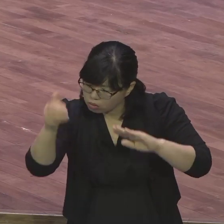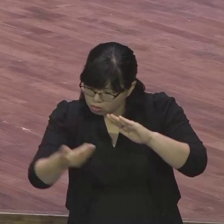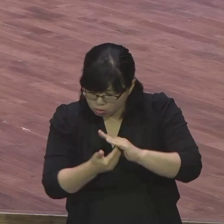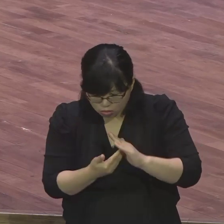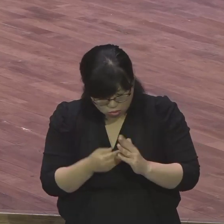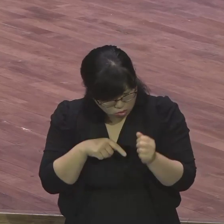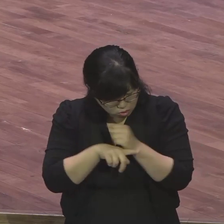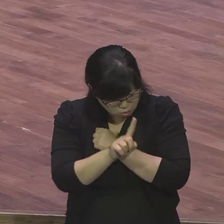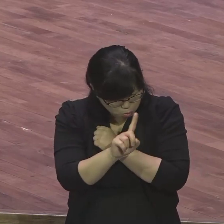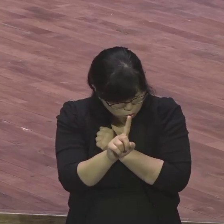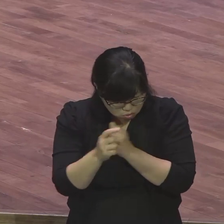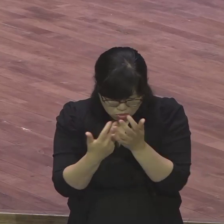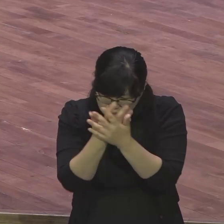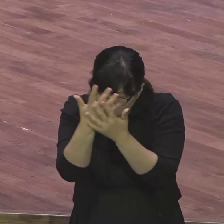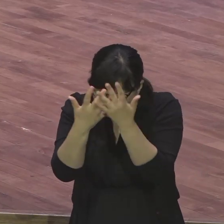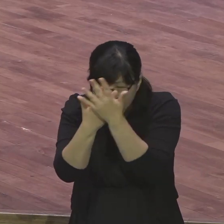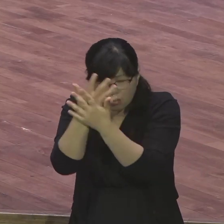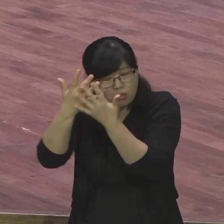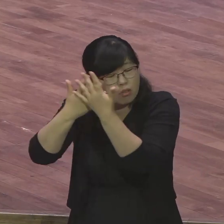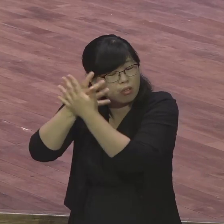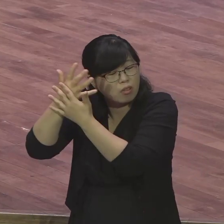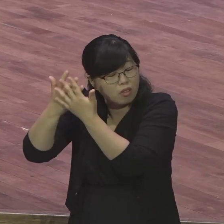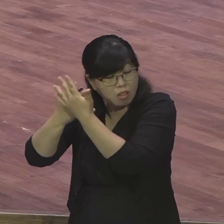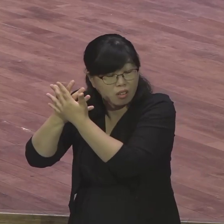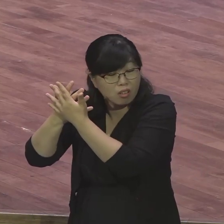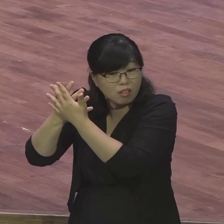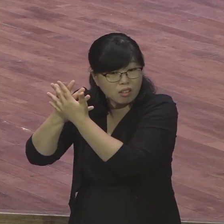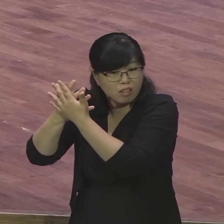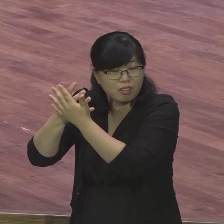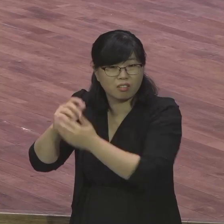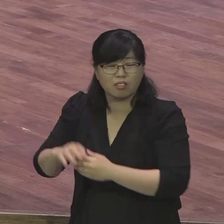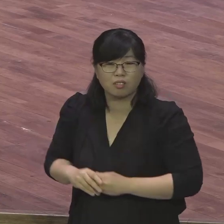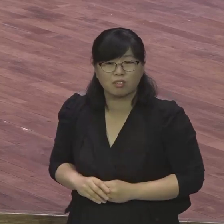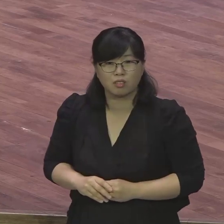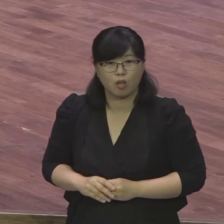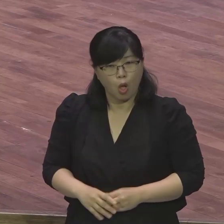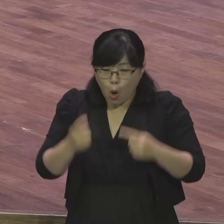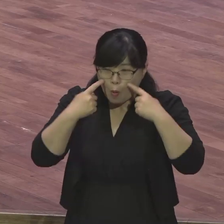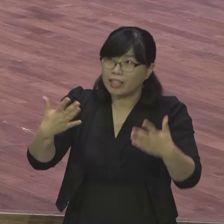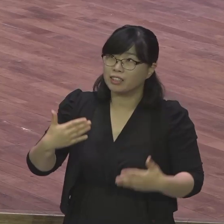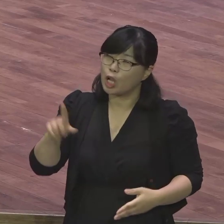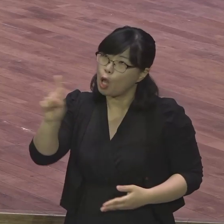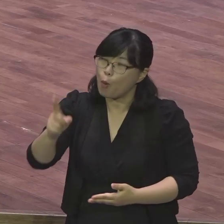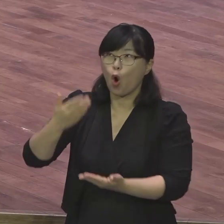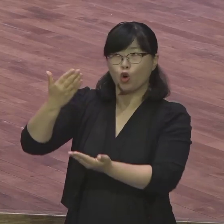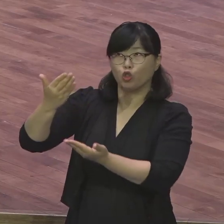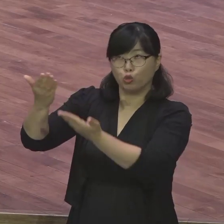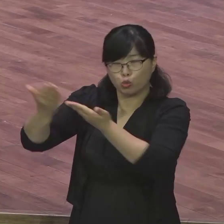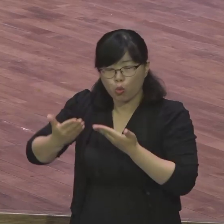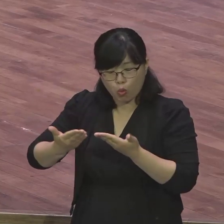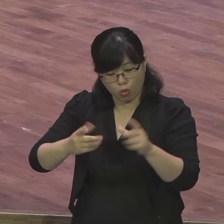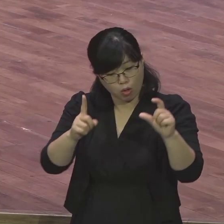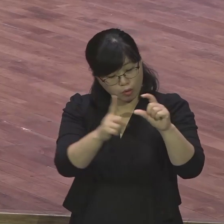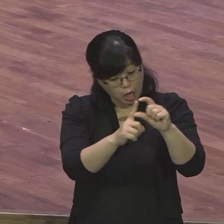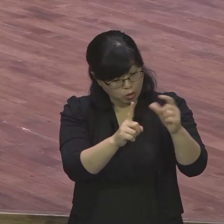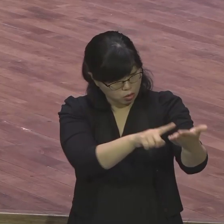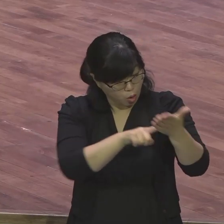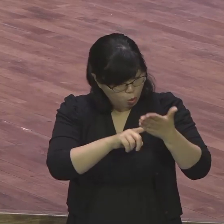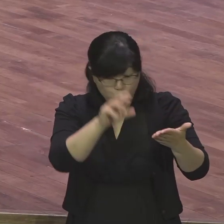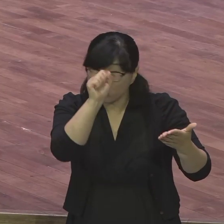확실하게 해주어야지 뭘 애매하게 선을 이룬다 이런 말 이해가 안 되는 거예요 합력해서